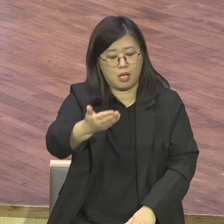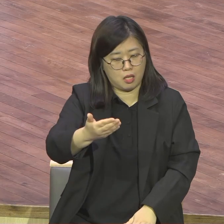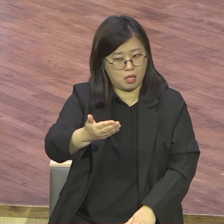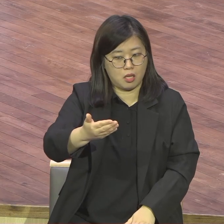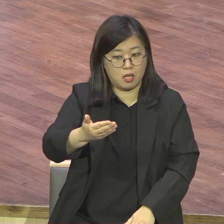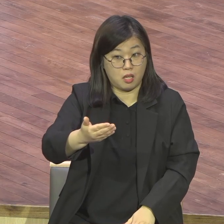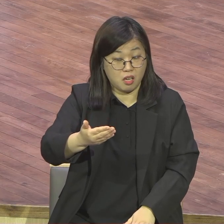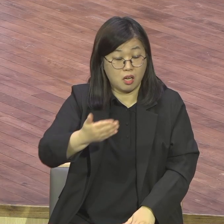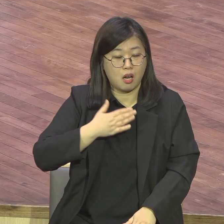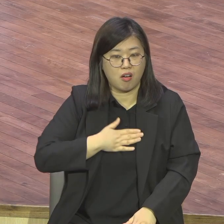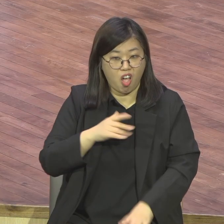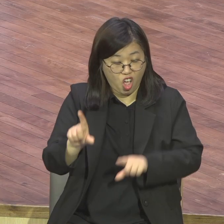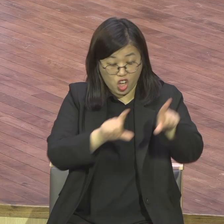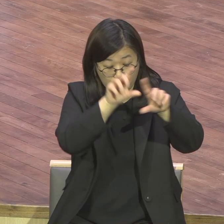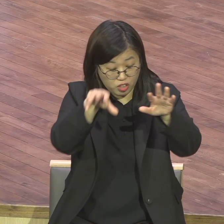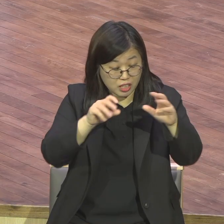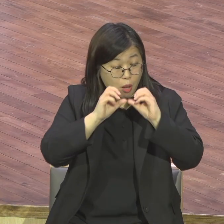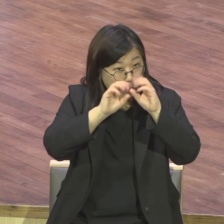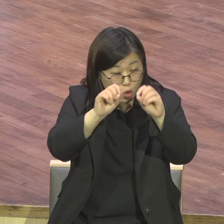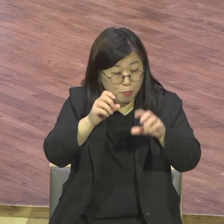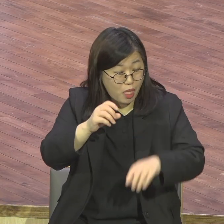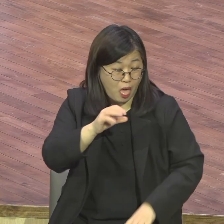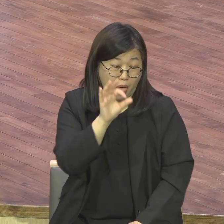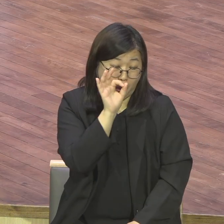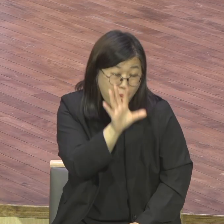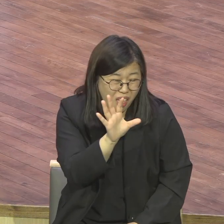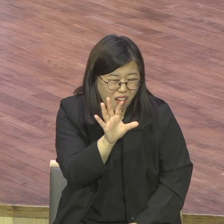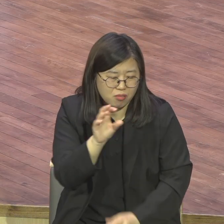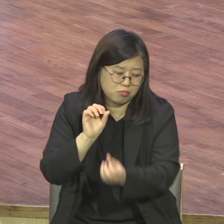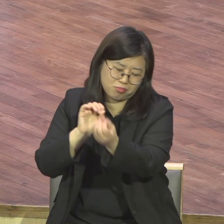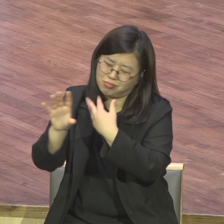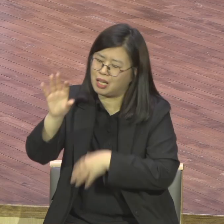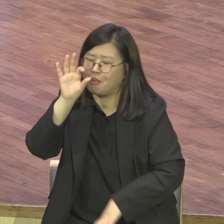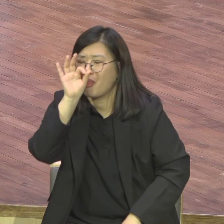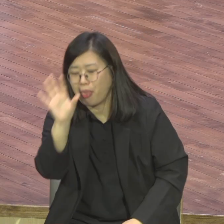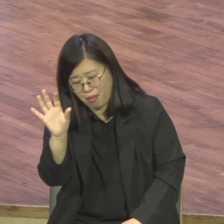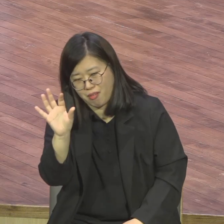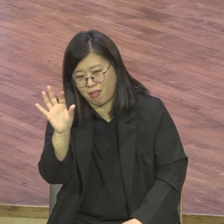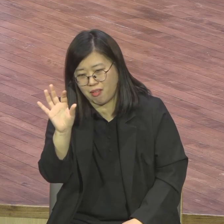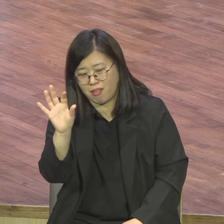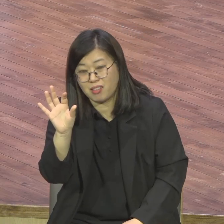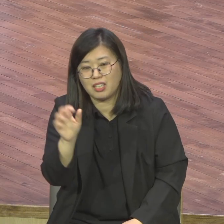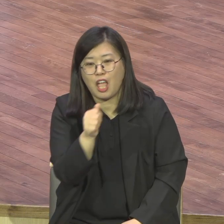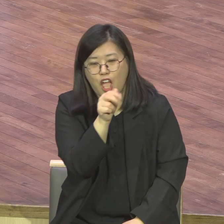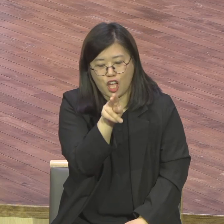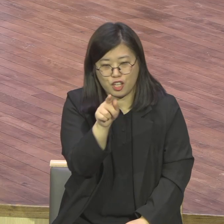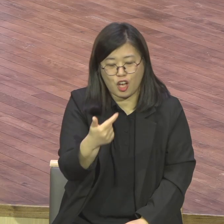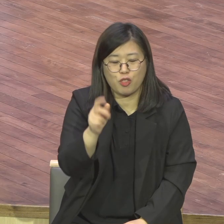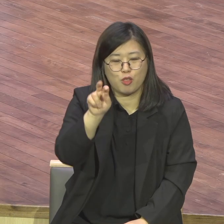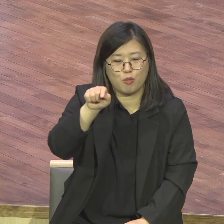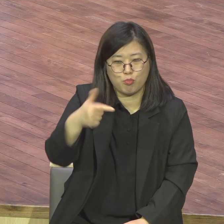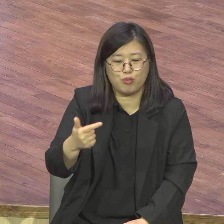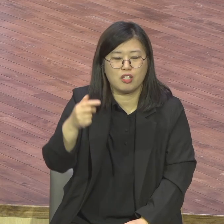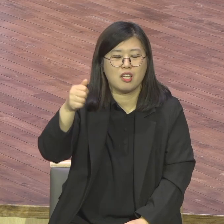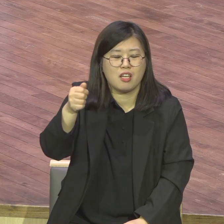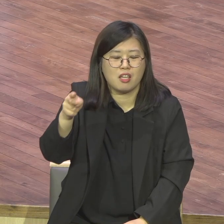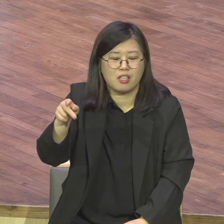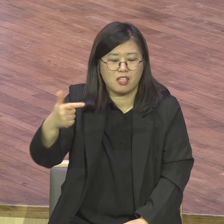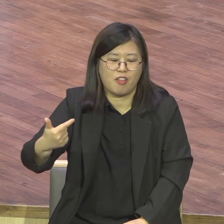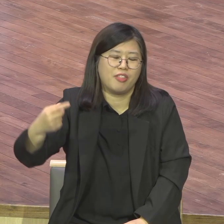미국의 유명한 풀루 신학교라고 기독교 유명한 신학교였습니다 찰스